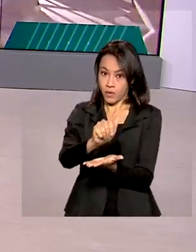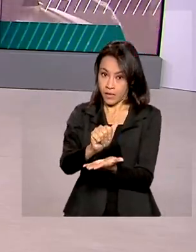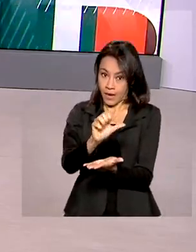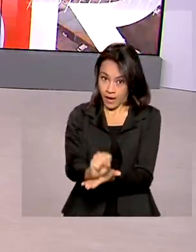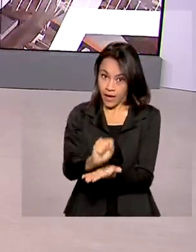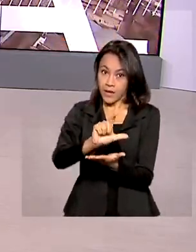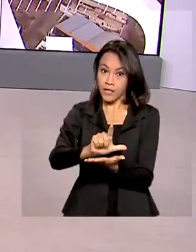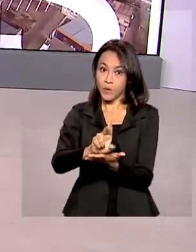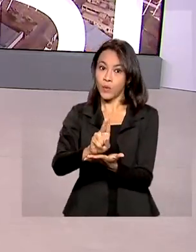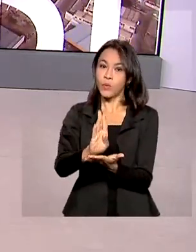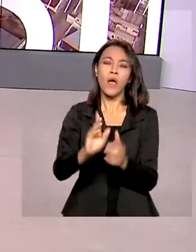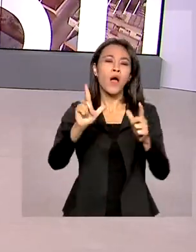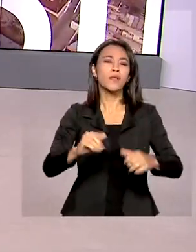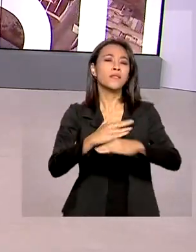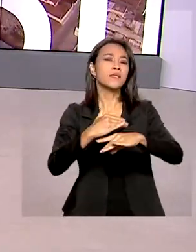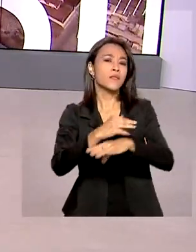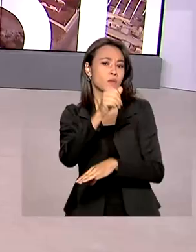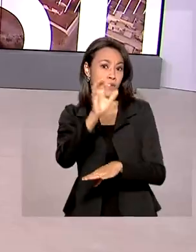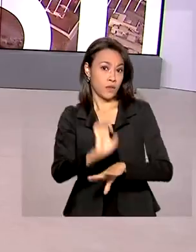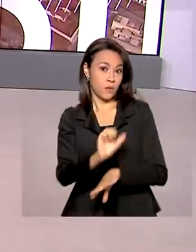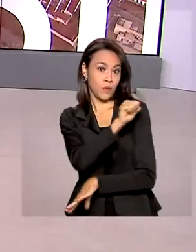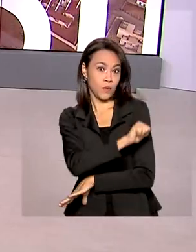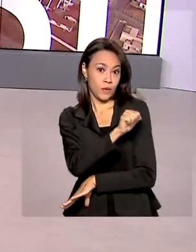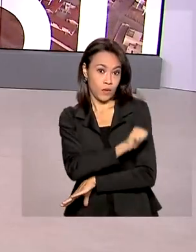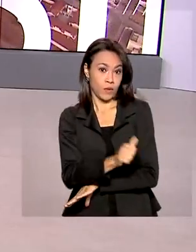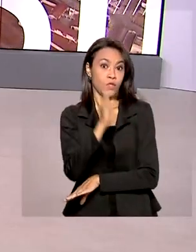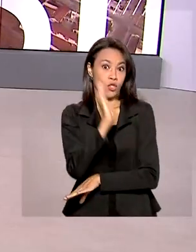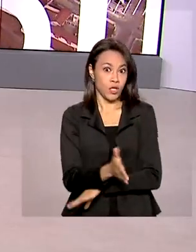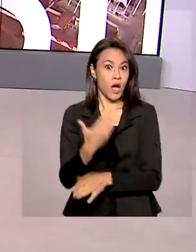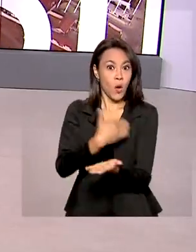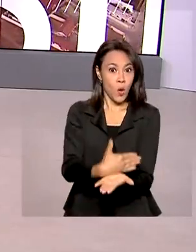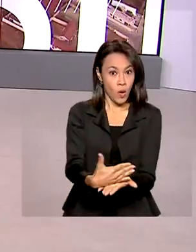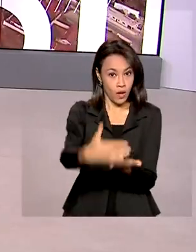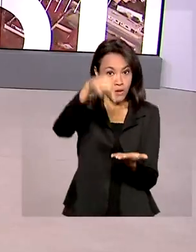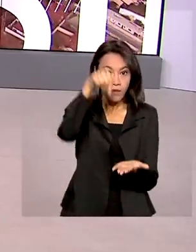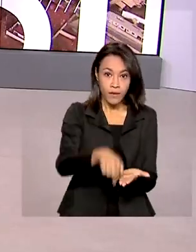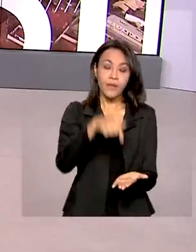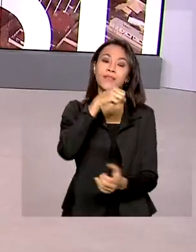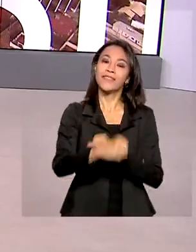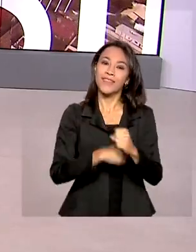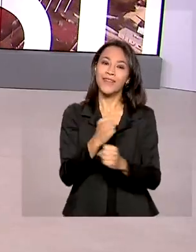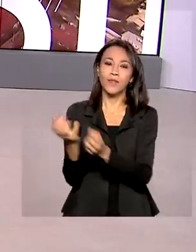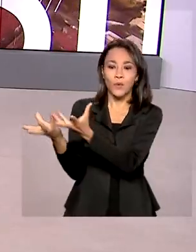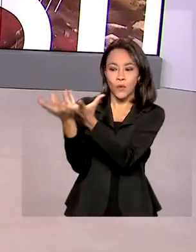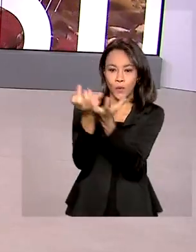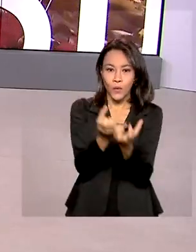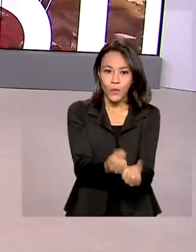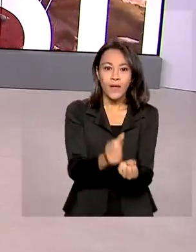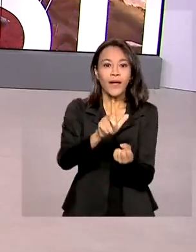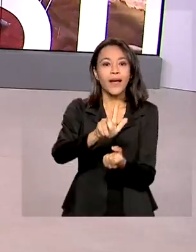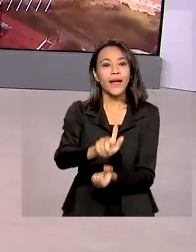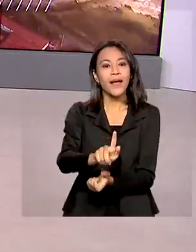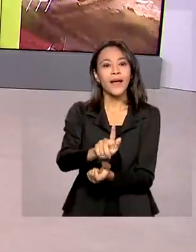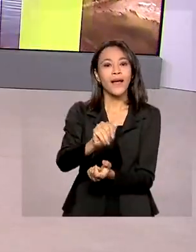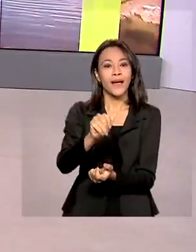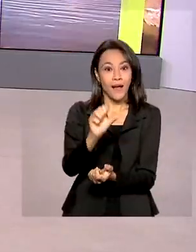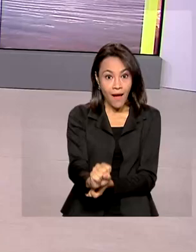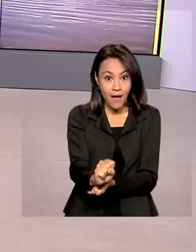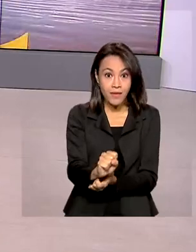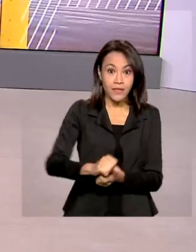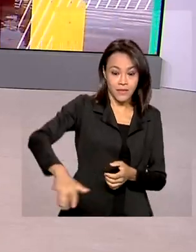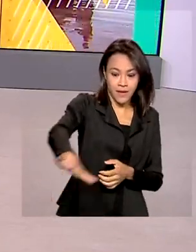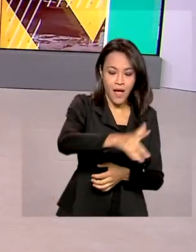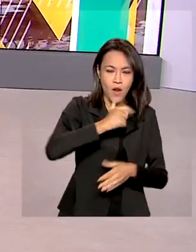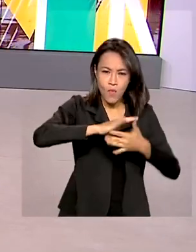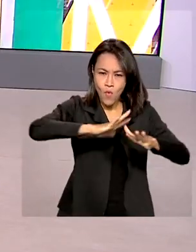Rio de Janeiro. A unidade de processamento começa a receber ainda este ano gás natural da camada pré-sal, a mais de